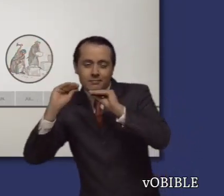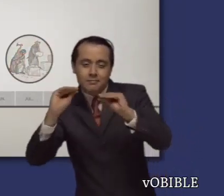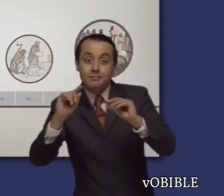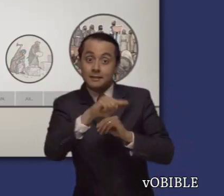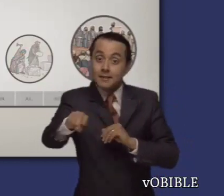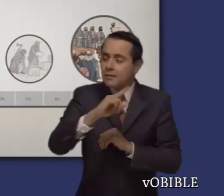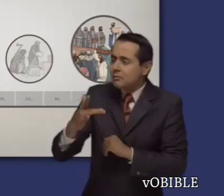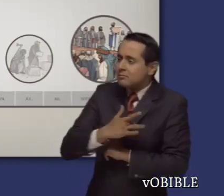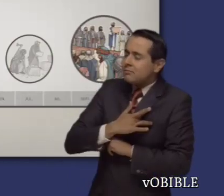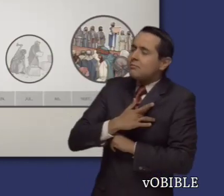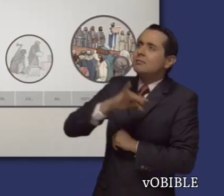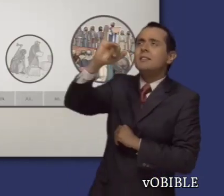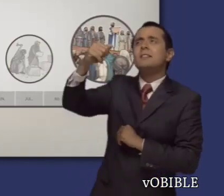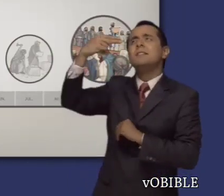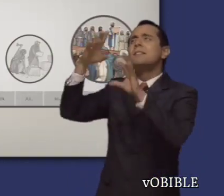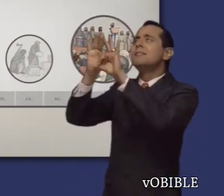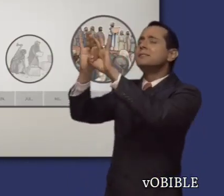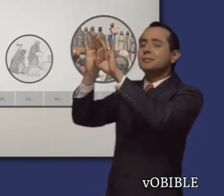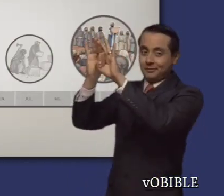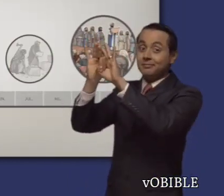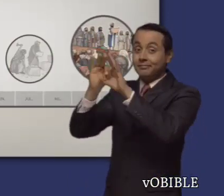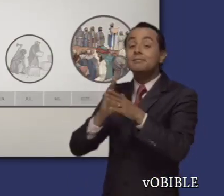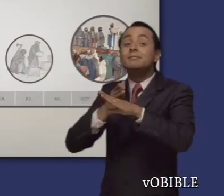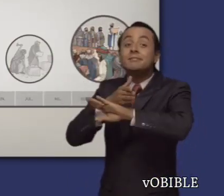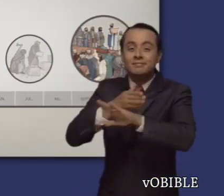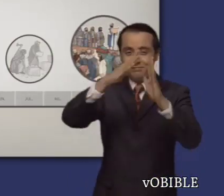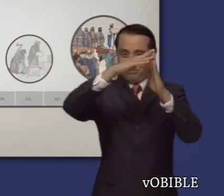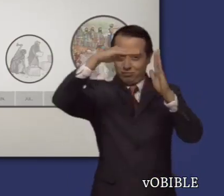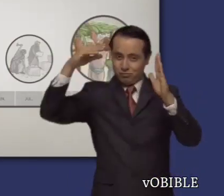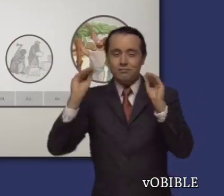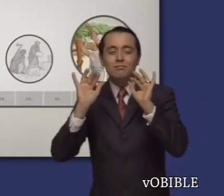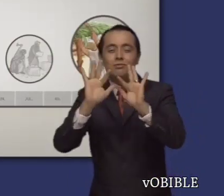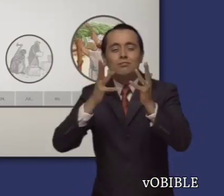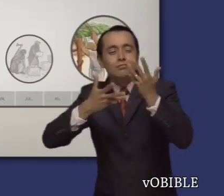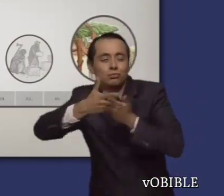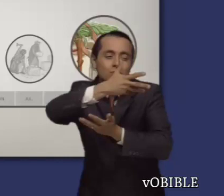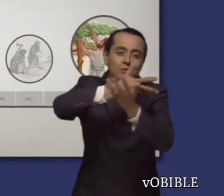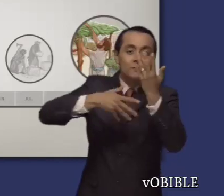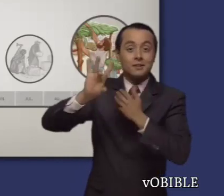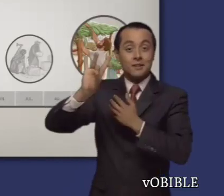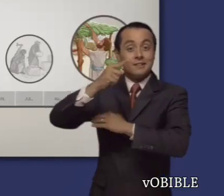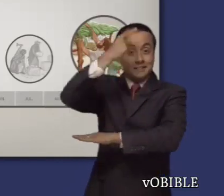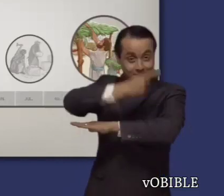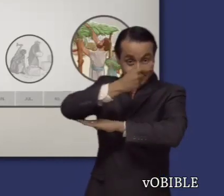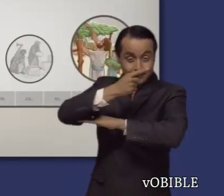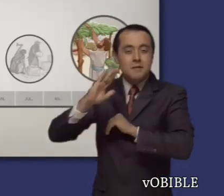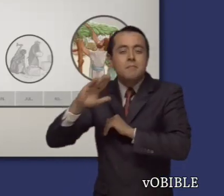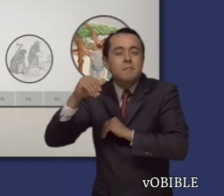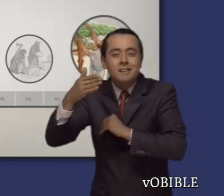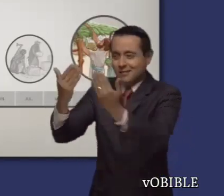Se convocó al pueblo para escuchar la lectura y la explicación de la ley. Luego se celebró la fiesta de las cabañas, que duró ocho días.